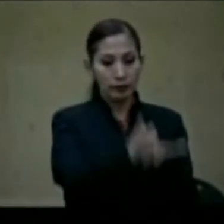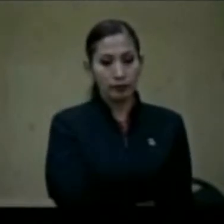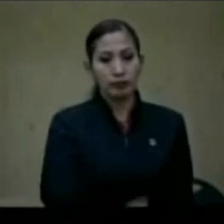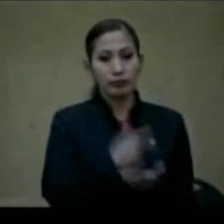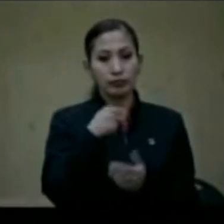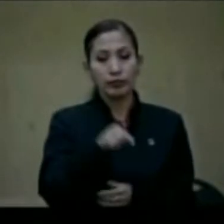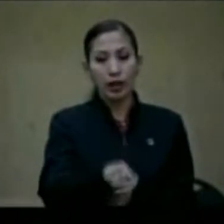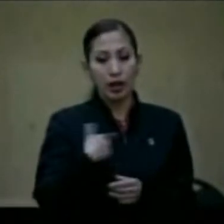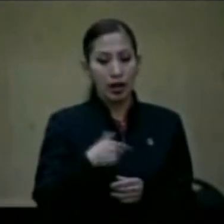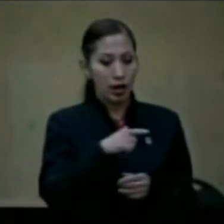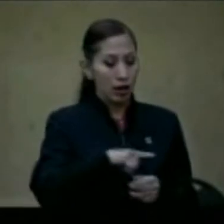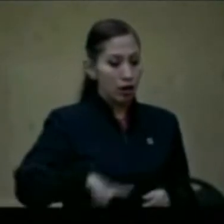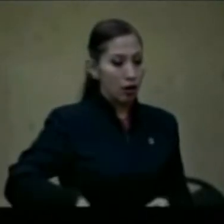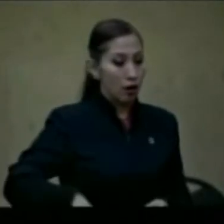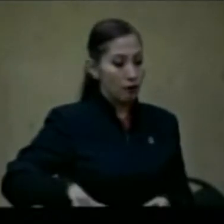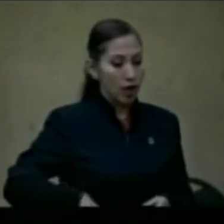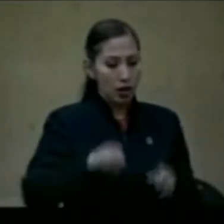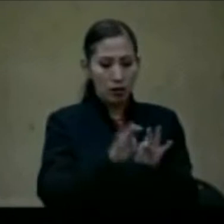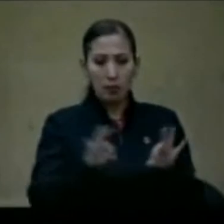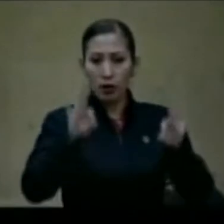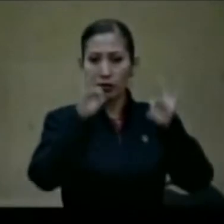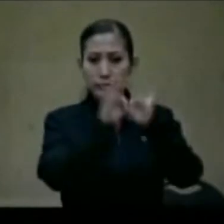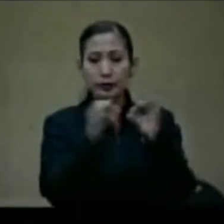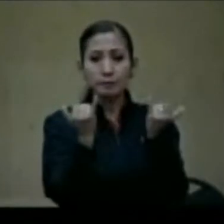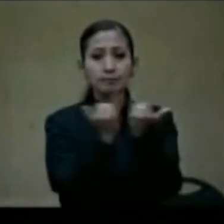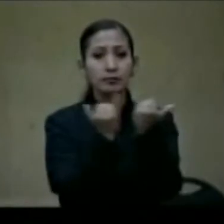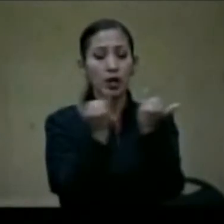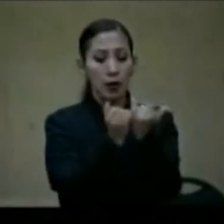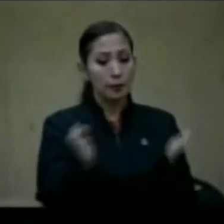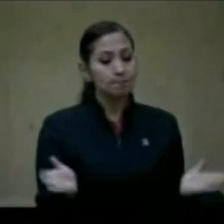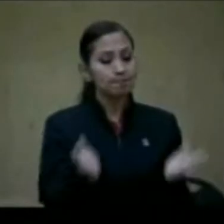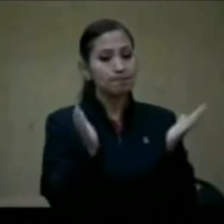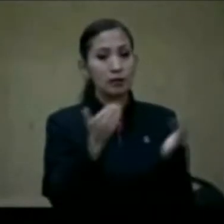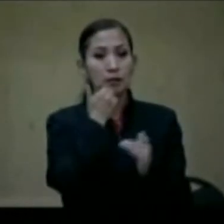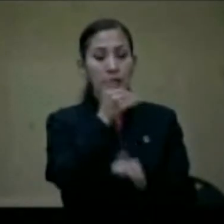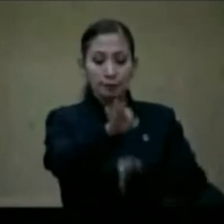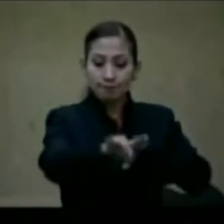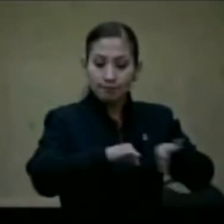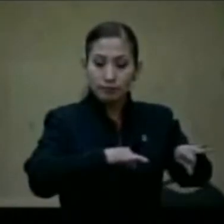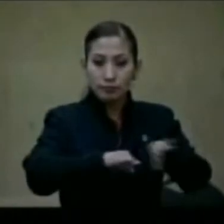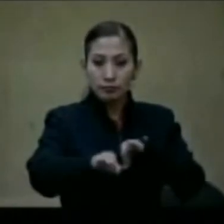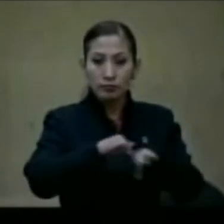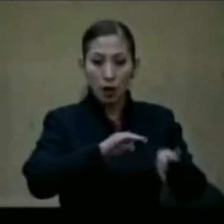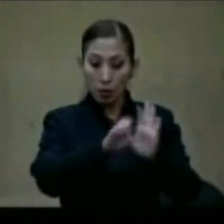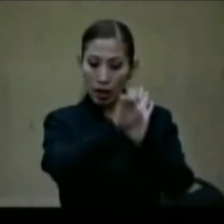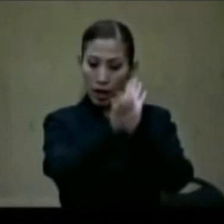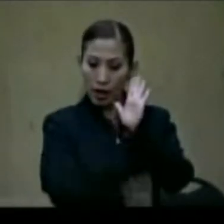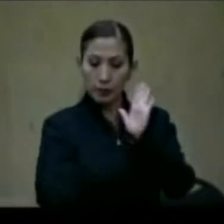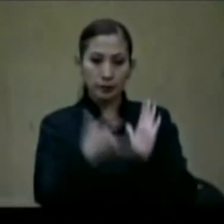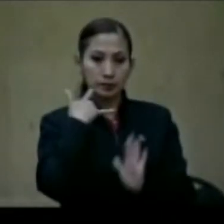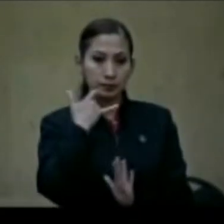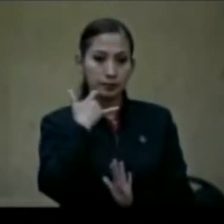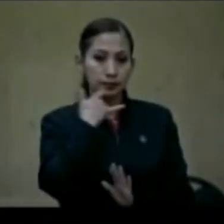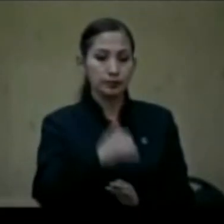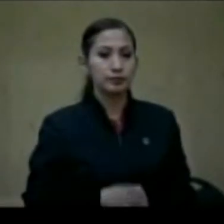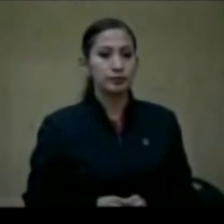entre poderes es esencial, al igual que impulsar buenas prácticas como un ejemplo de esfuerzos.